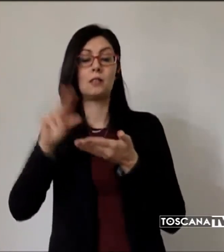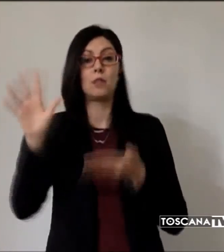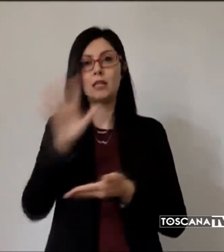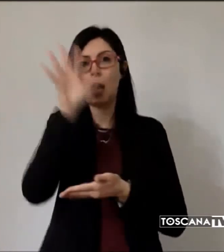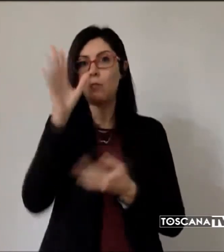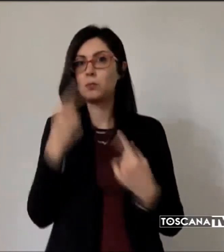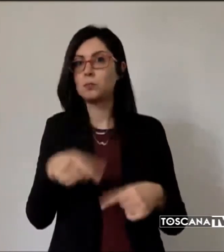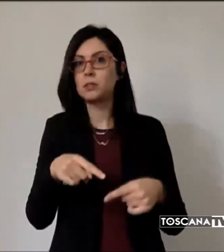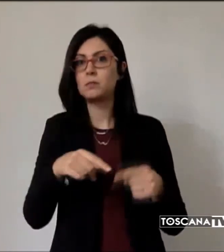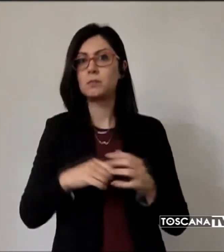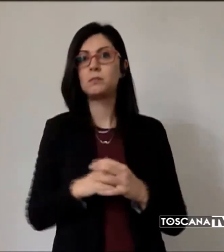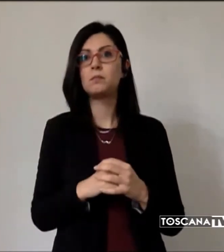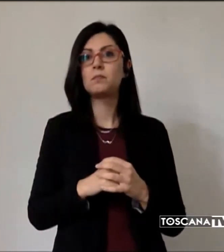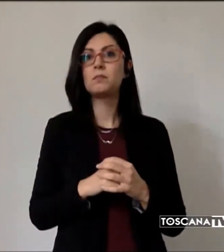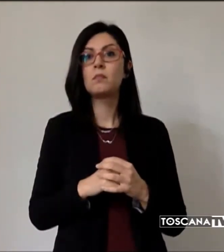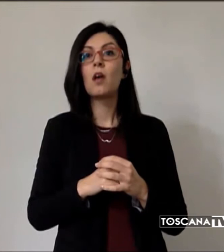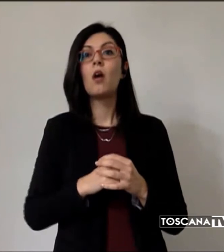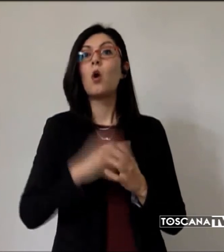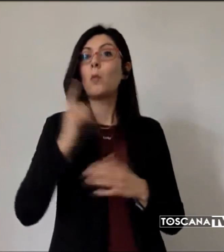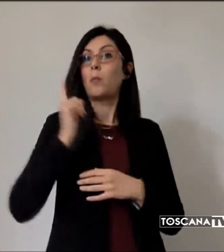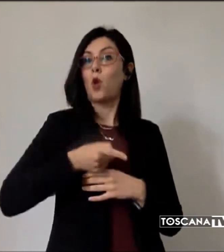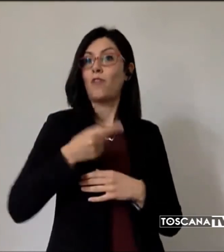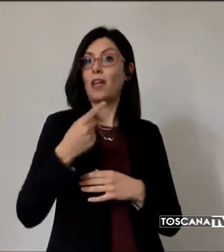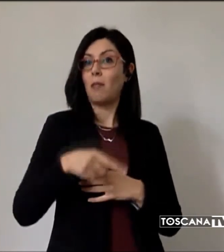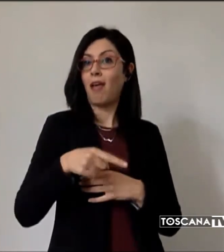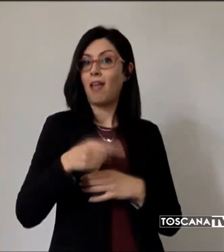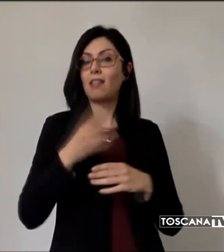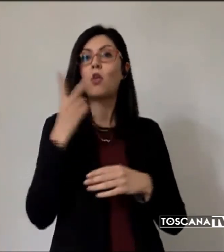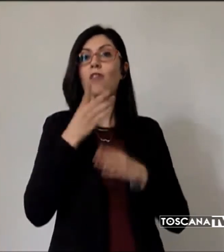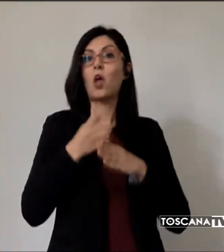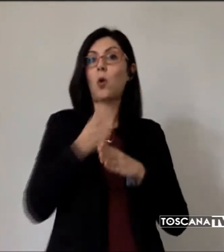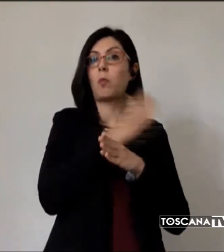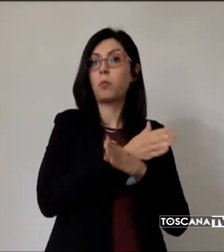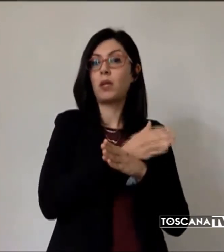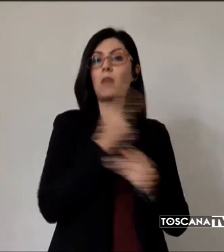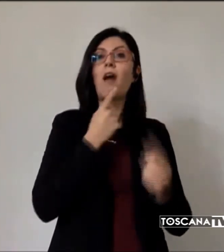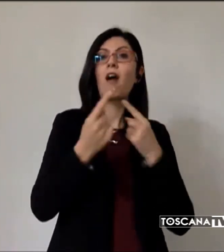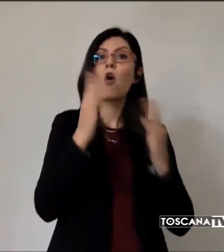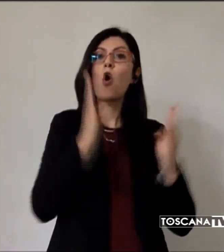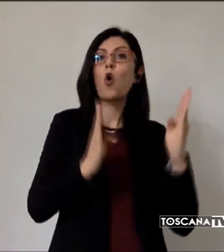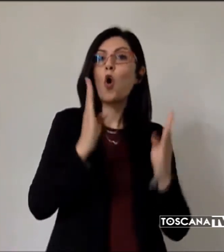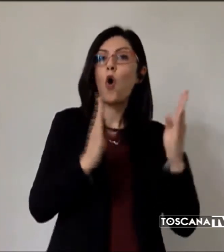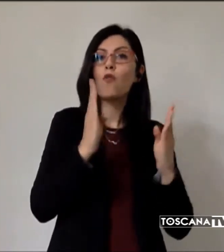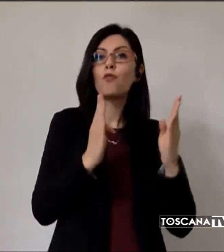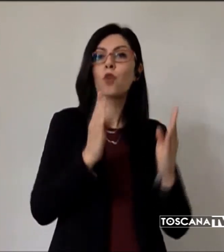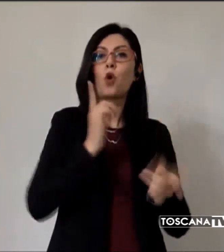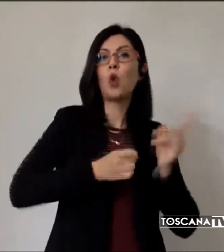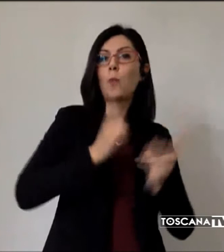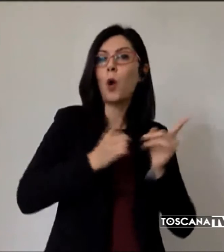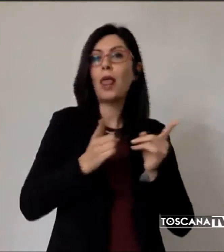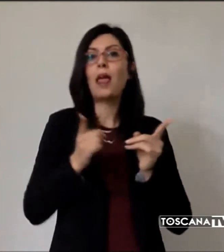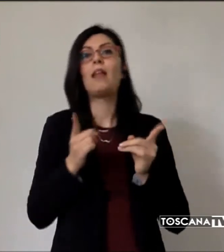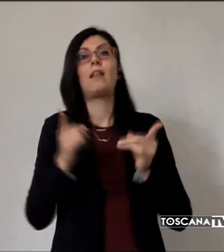Questo provvedimento, nato dal confronto con le forze politiche e dell'ordine, carabinieri e polizia di